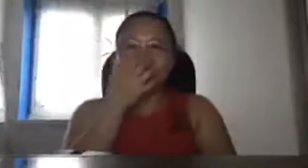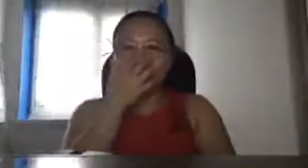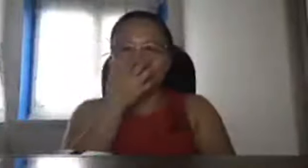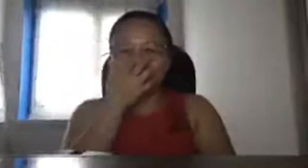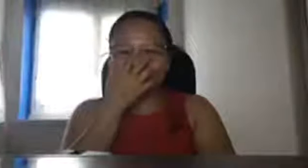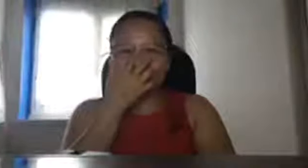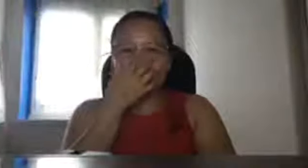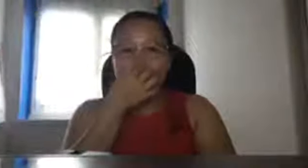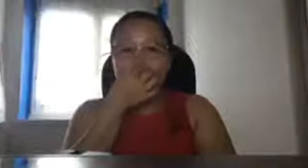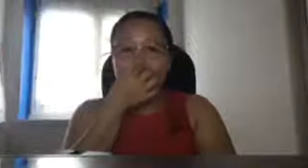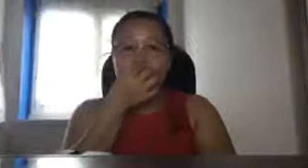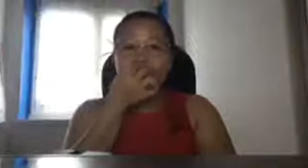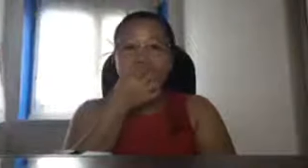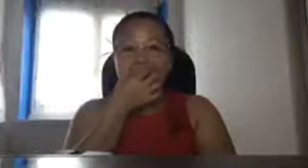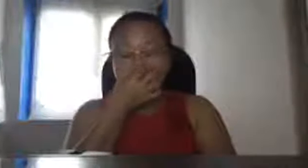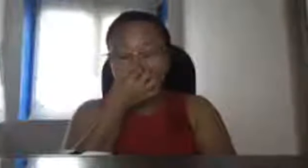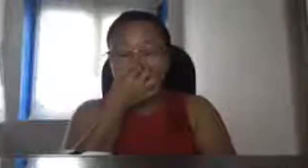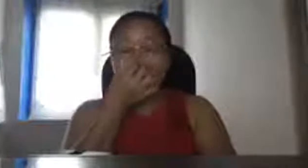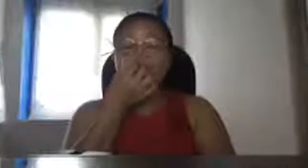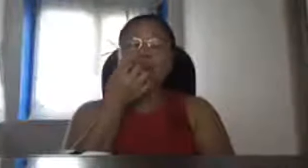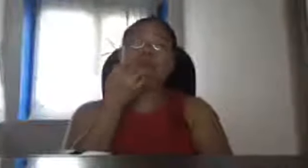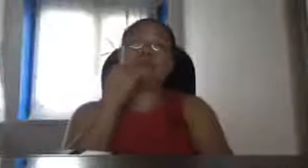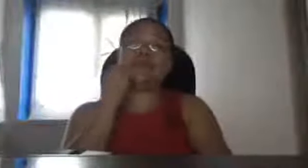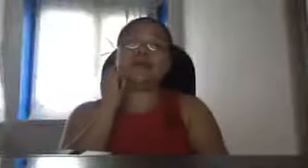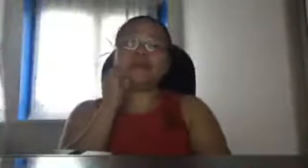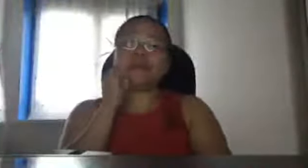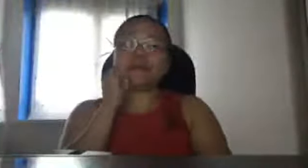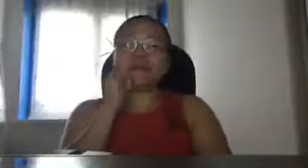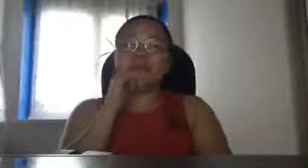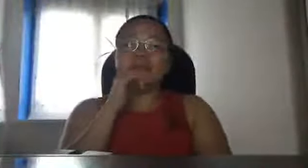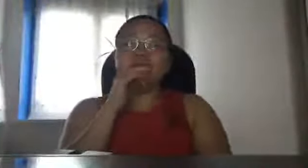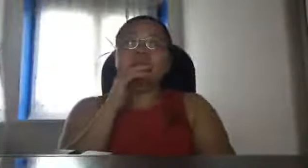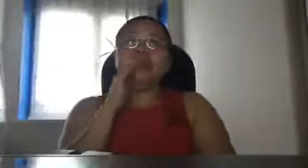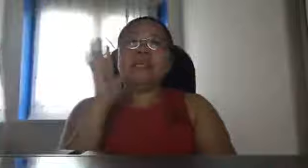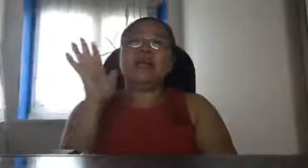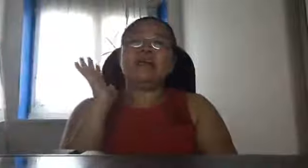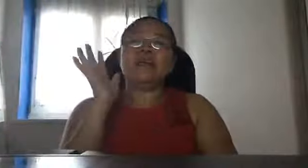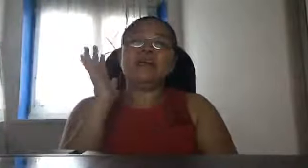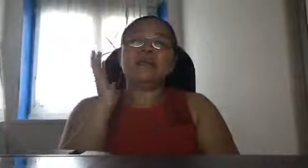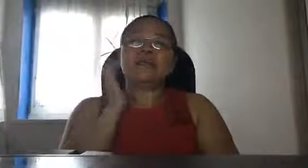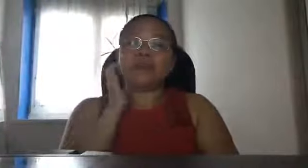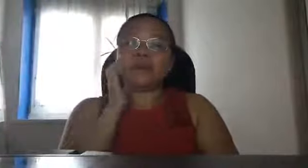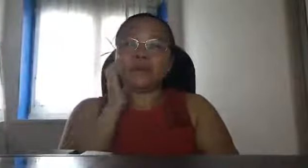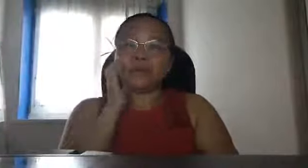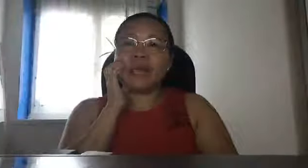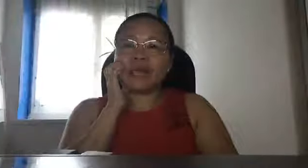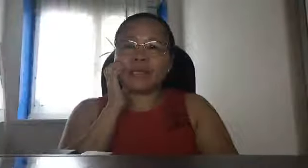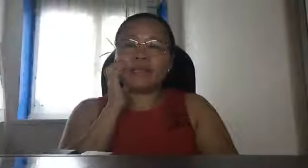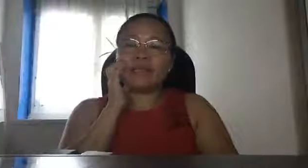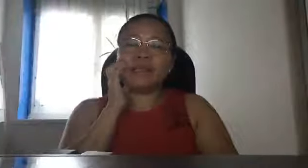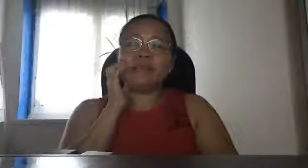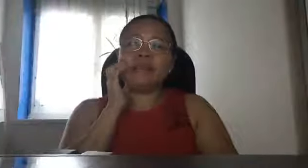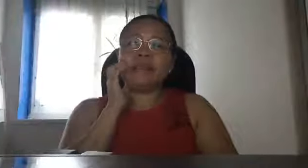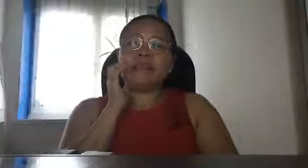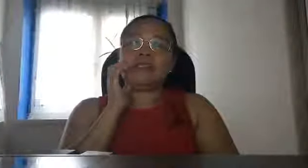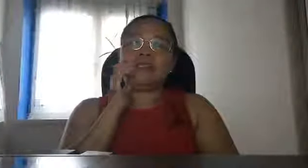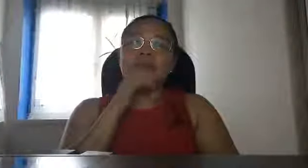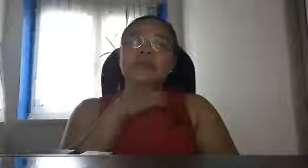droga grabe ah grabe super yan so guys so